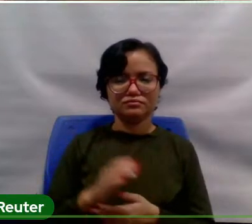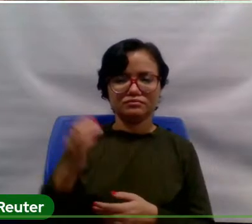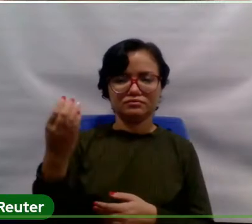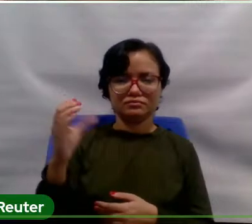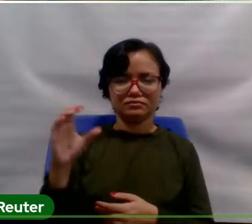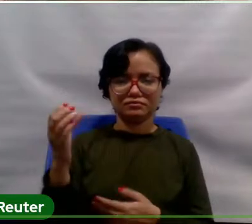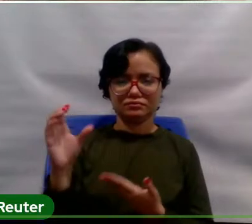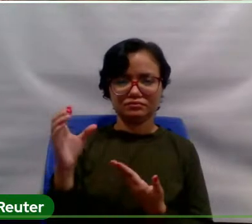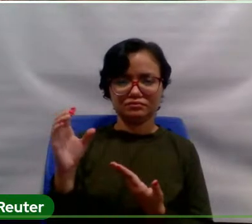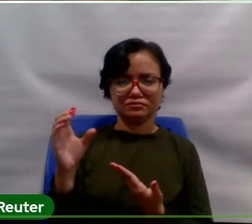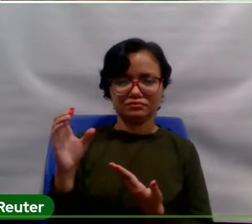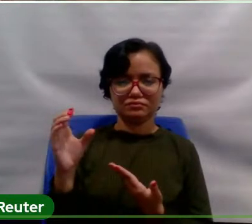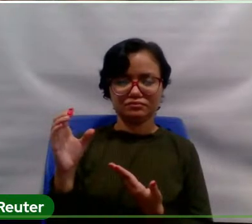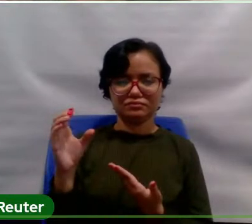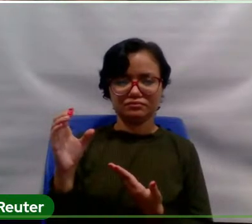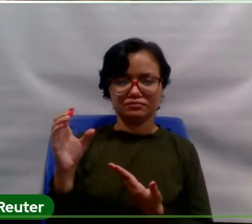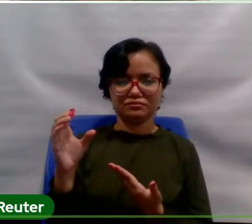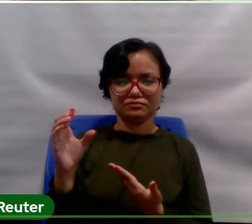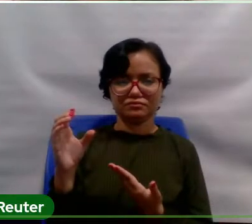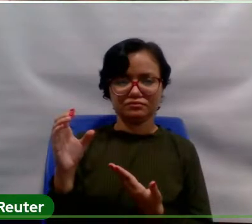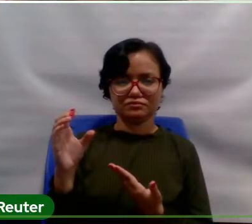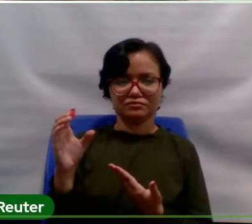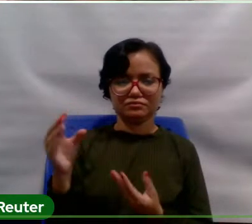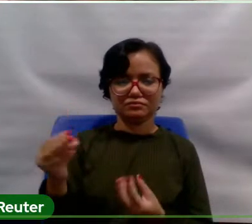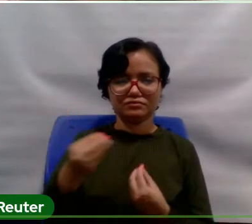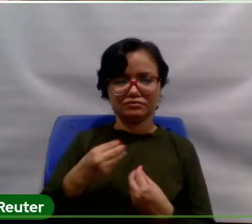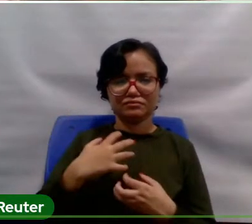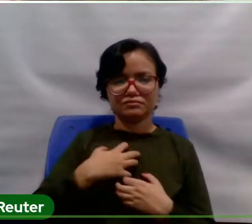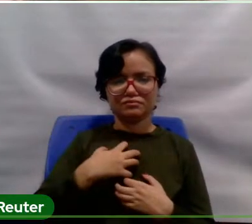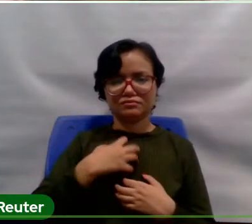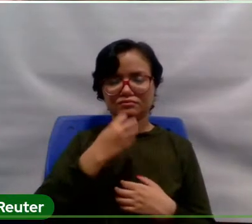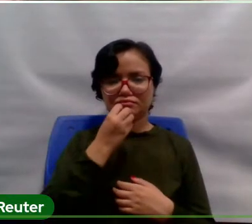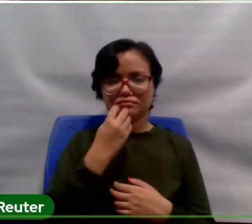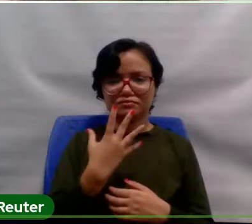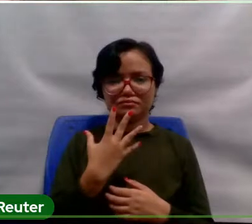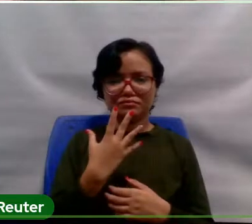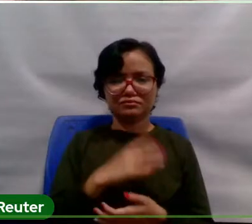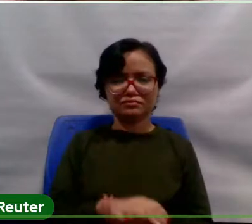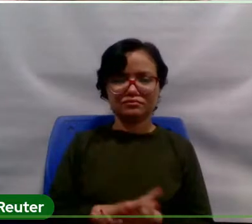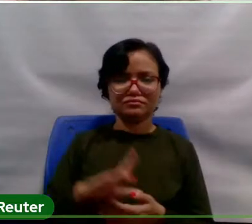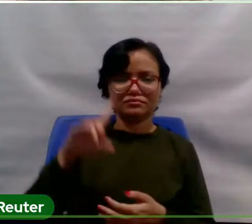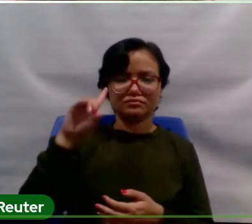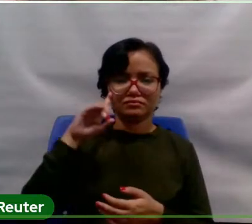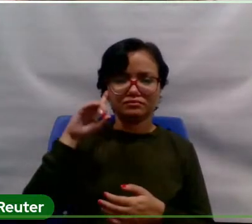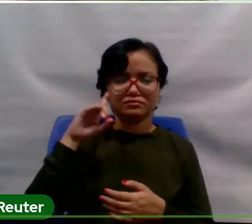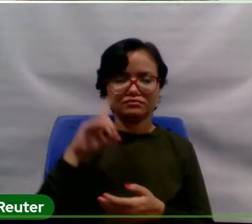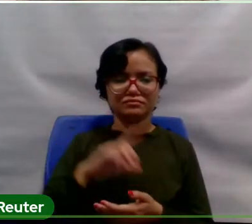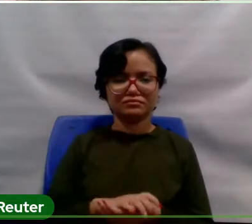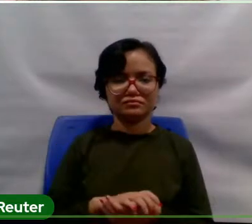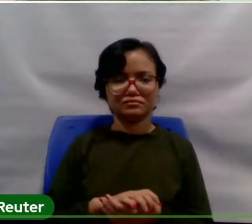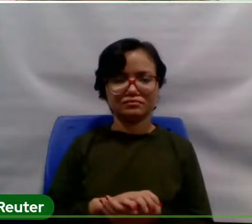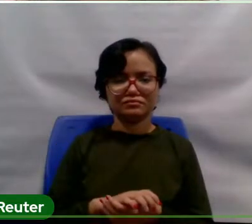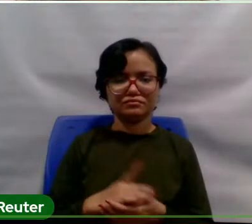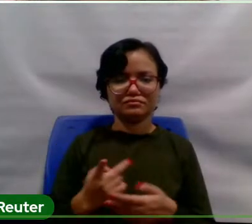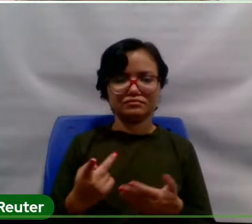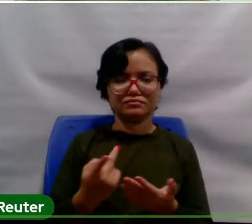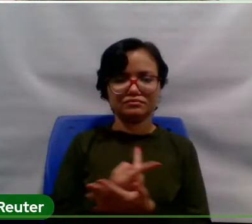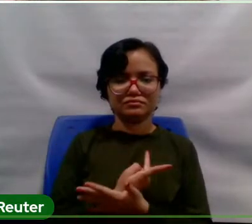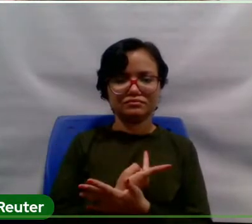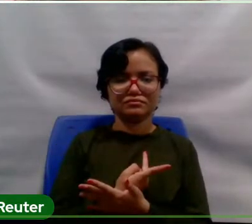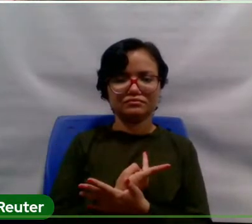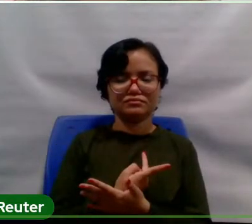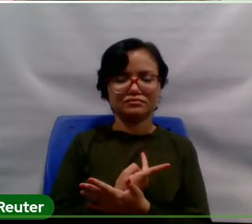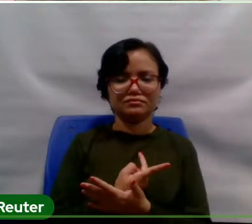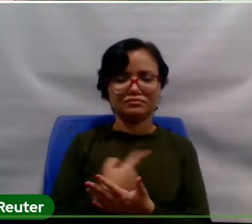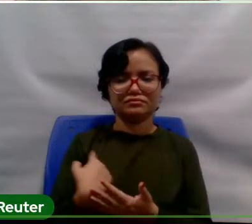não só um bem-estar maior na vida do cotidiano, mas numa situação como essa, a